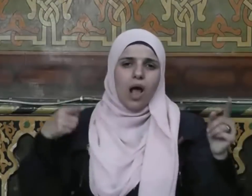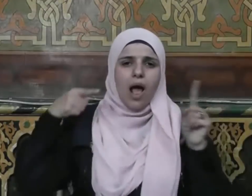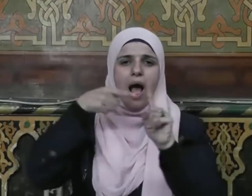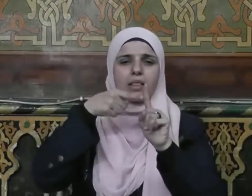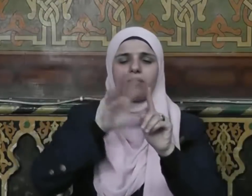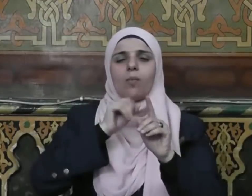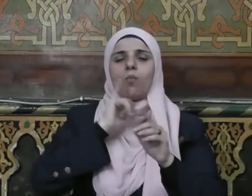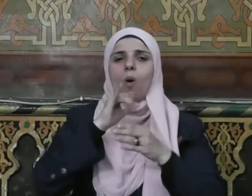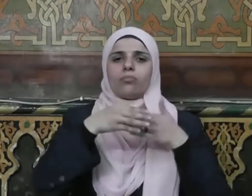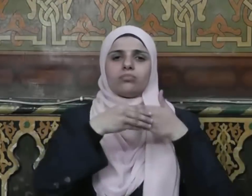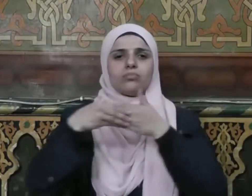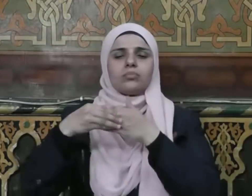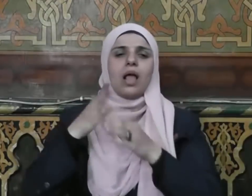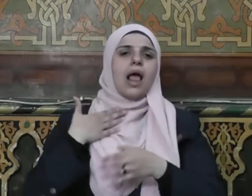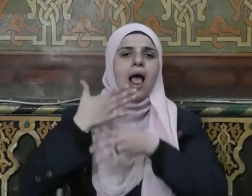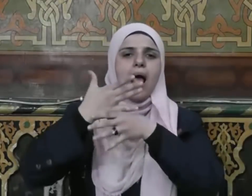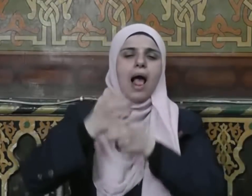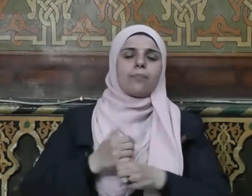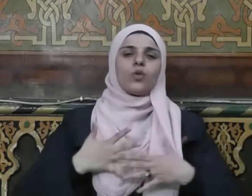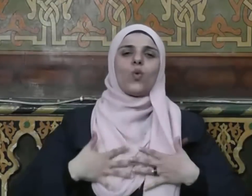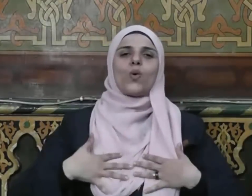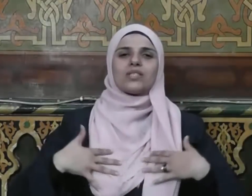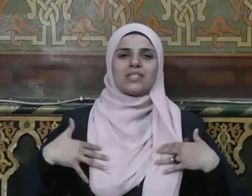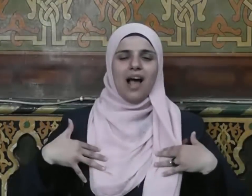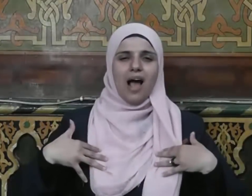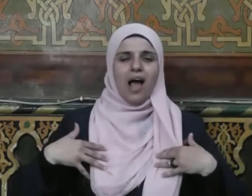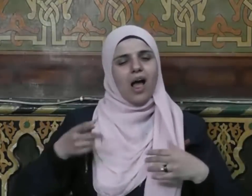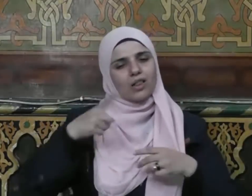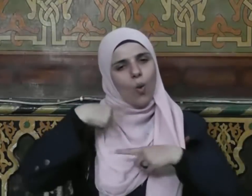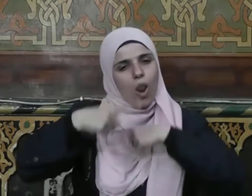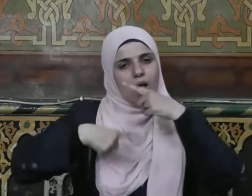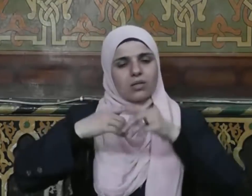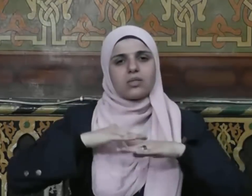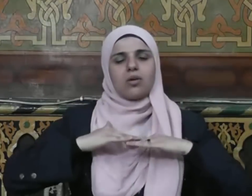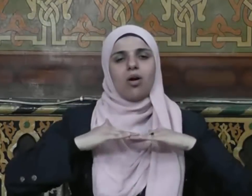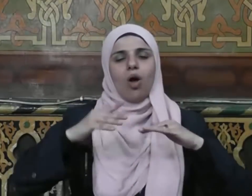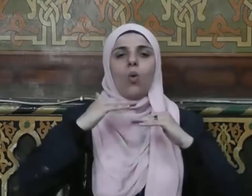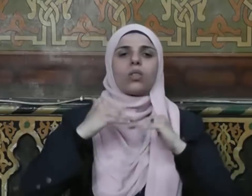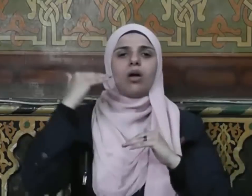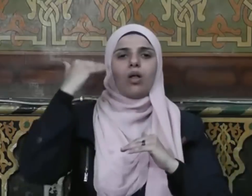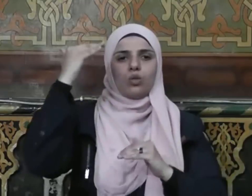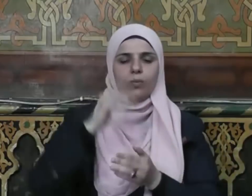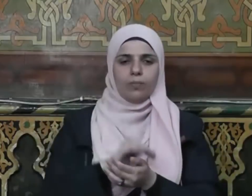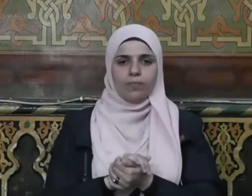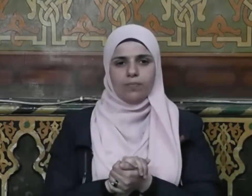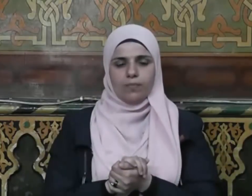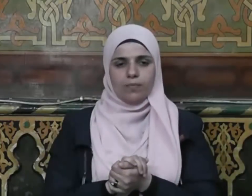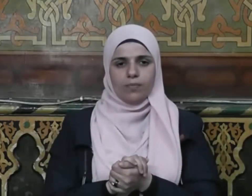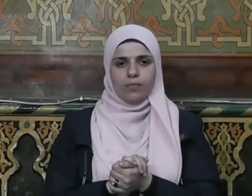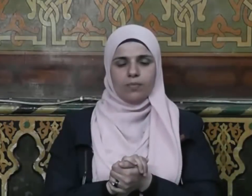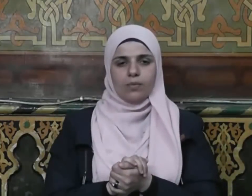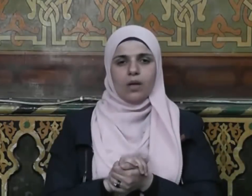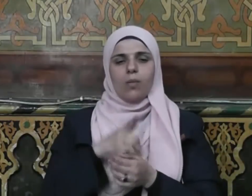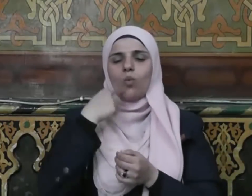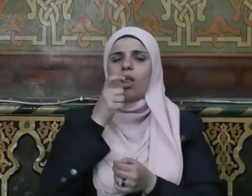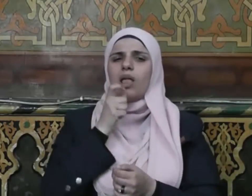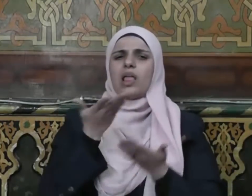بها إلى طريق الرشاد والأمن والسعادة والاستقرار والتقدم فيا